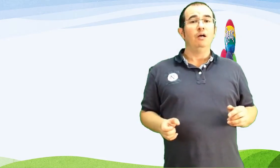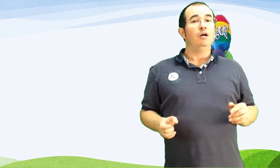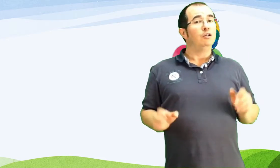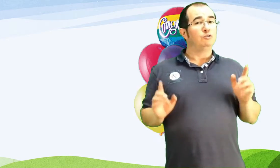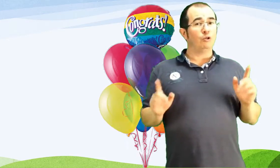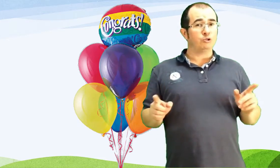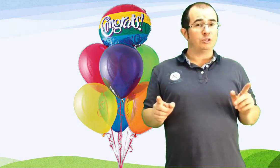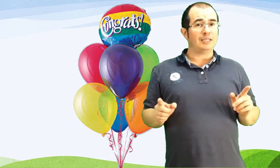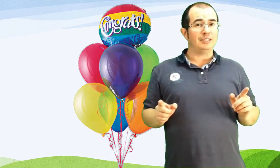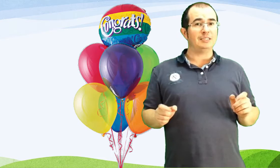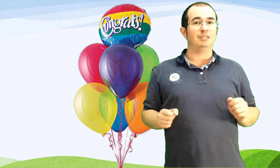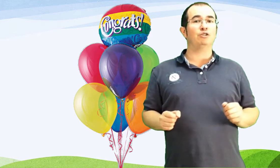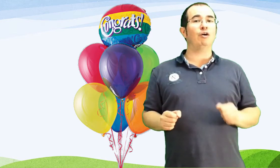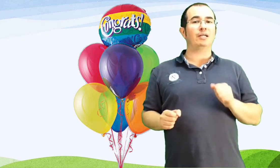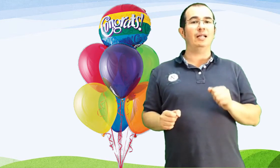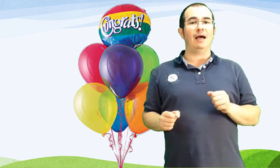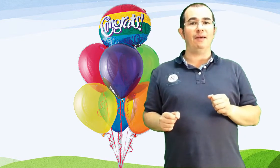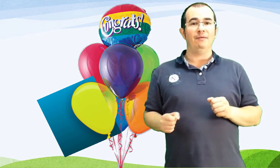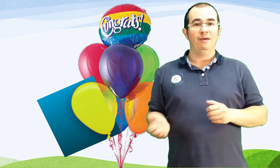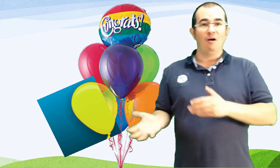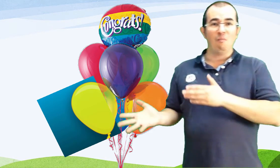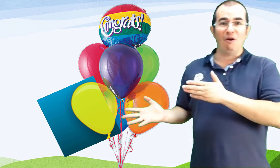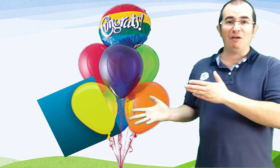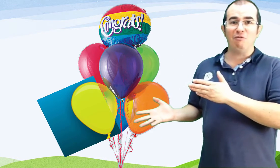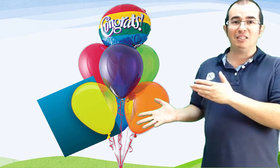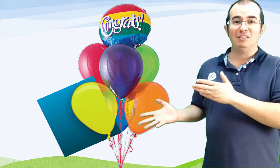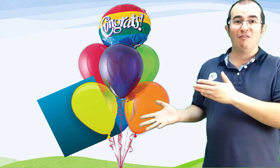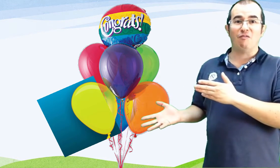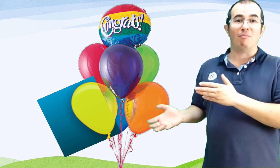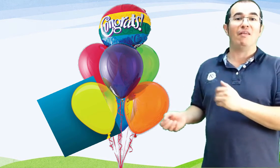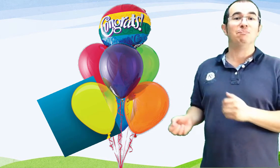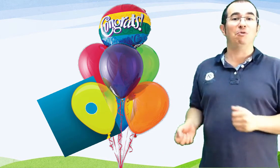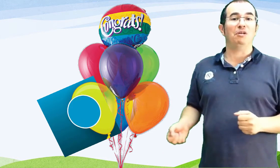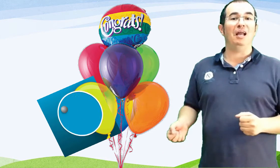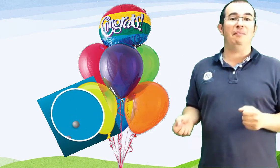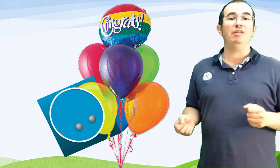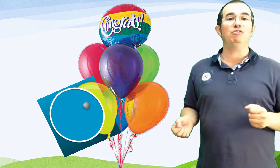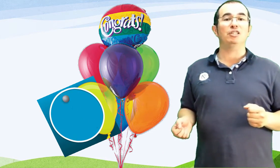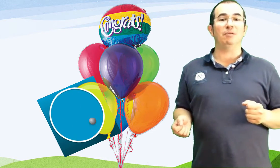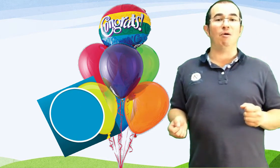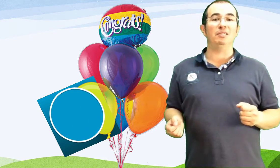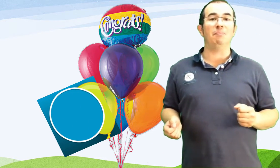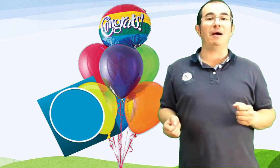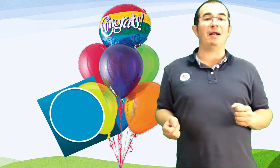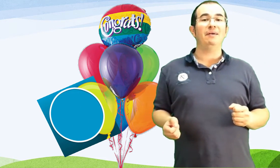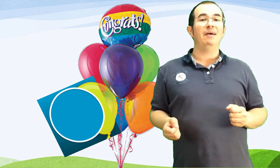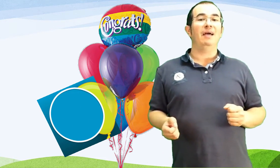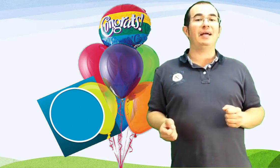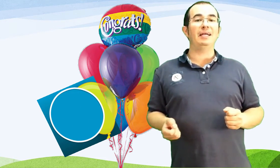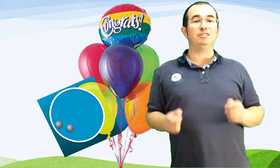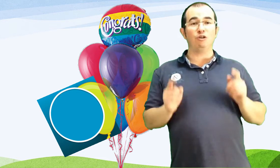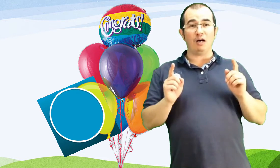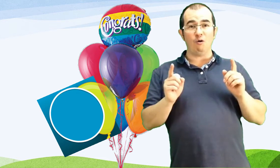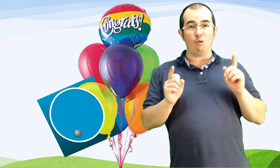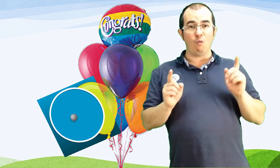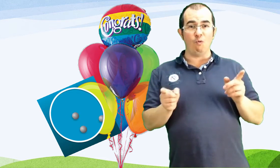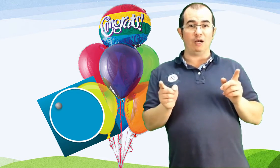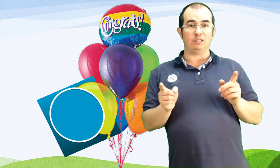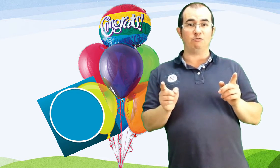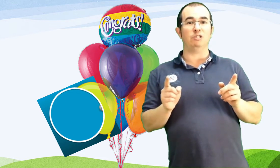Todos os gases son, en realidade Moleculas formadas por elementos que se moven sem parar E que chocan unhas coas